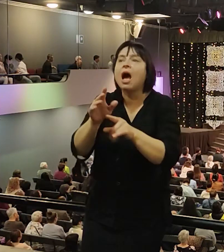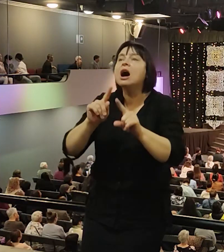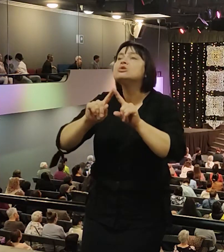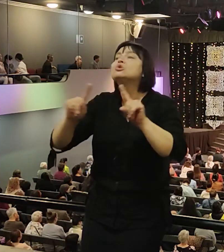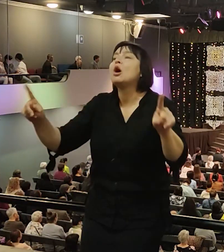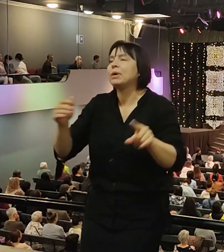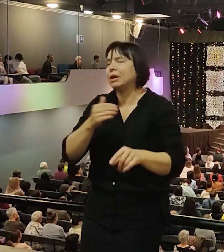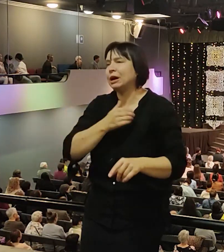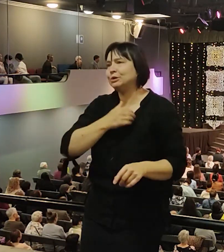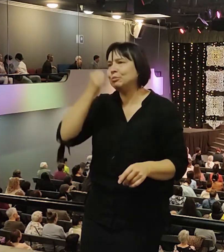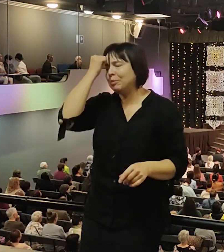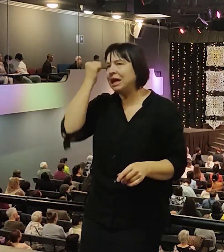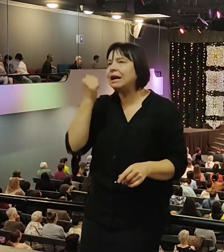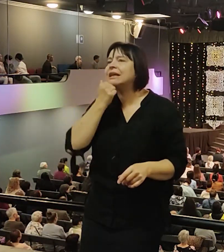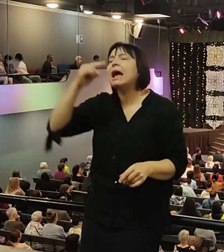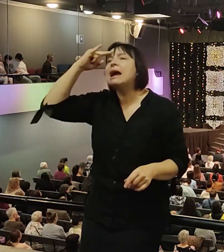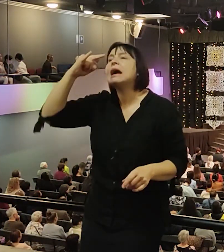поблагодарить казацкий народ.